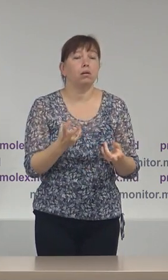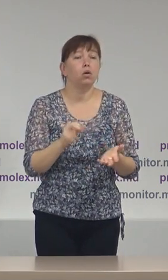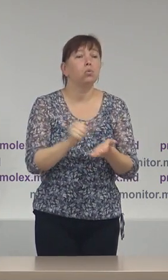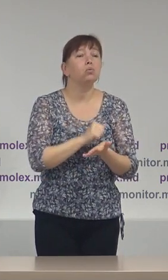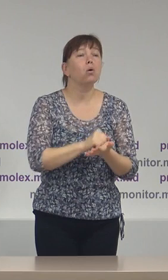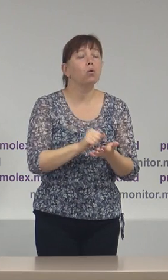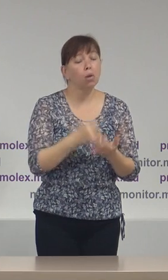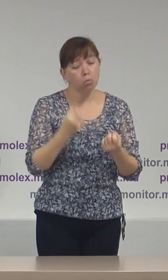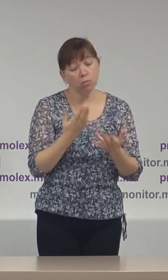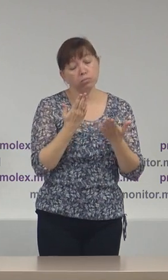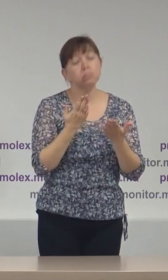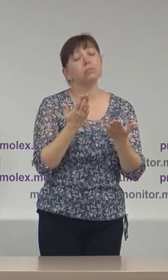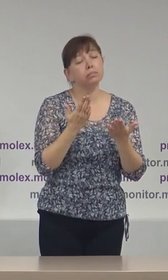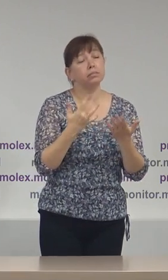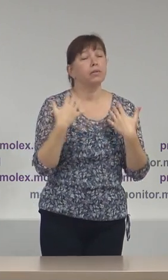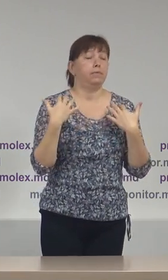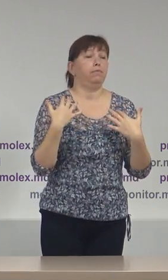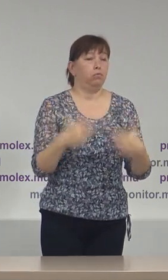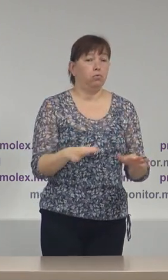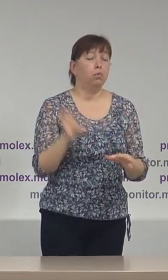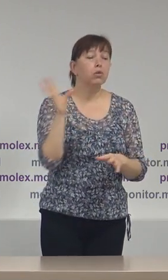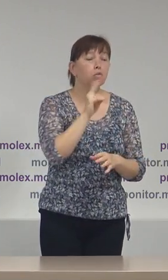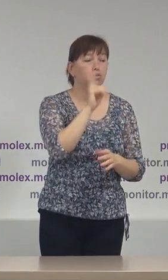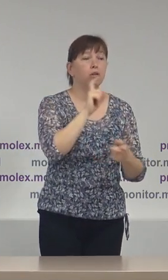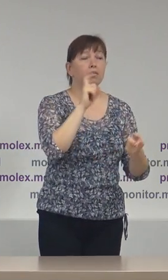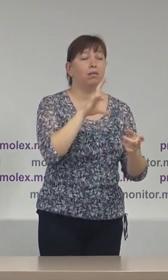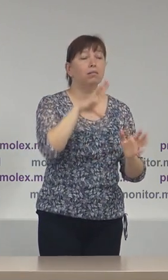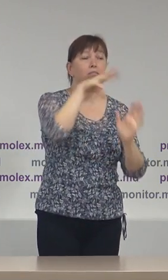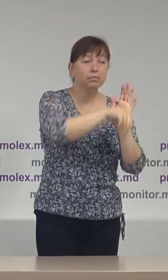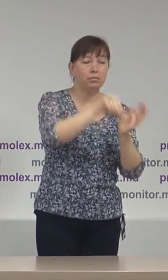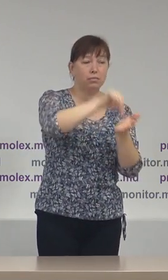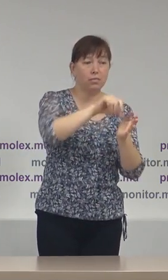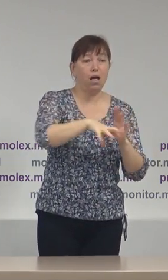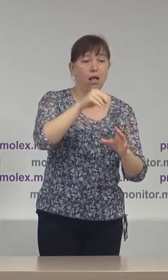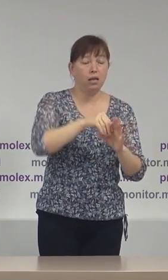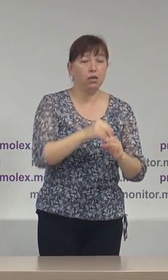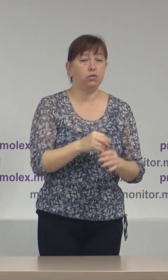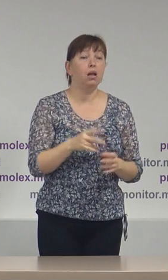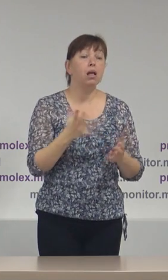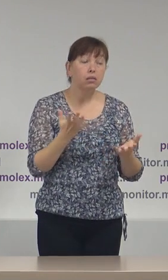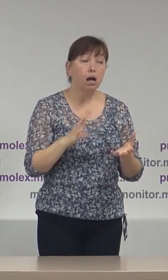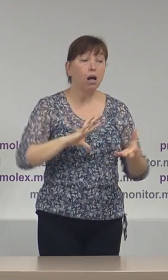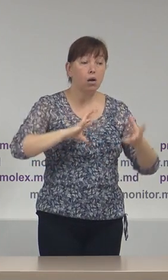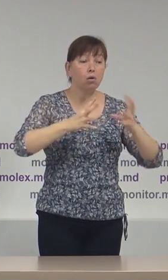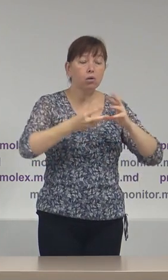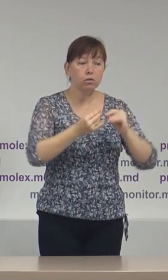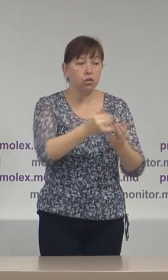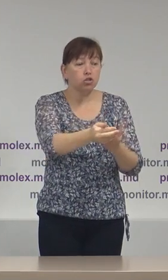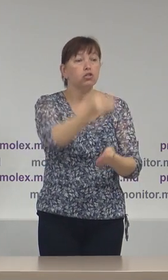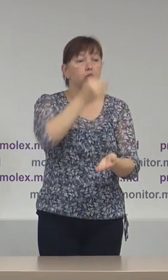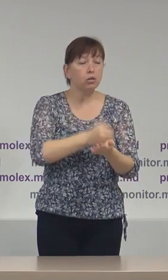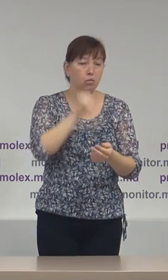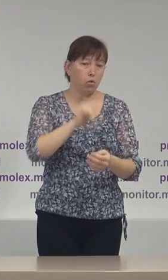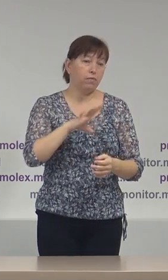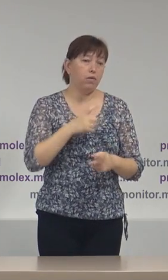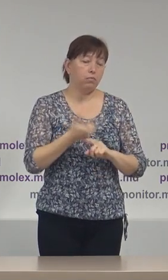document consultativ pentru toți cei vizați își are inclusiv consecințele de regoare din punctul nostru de vedere